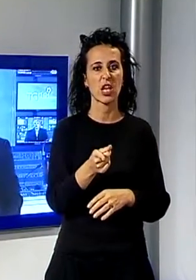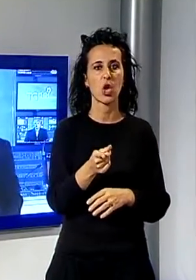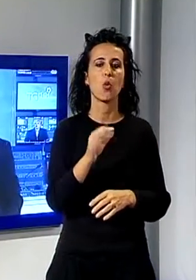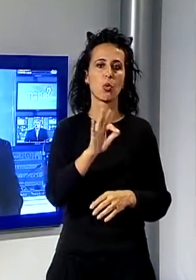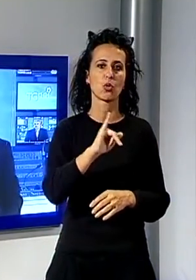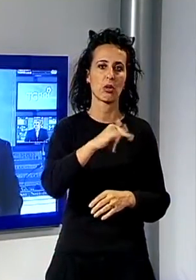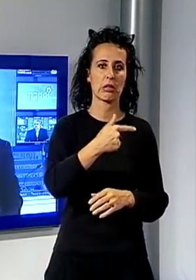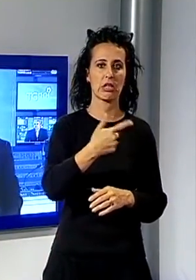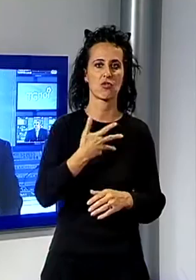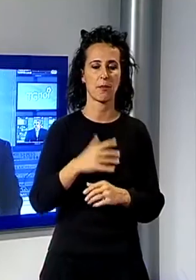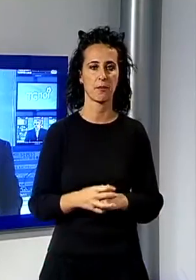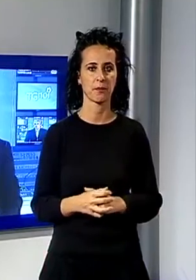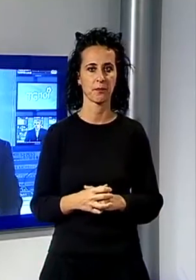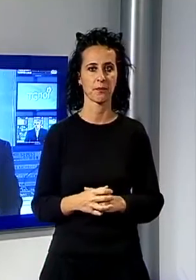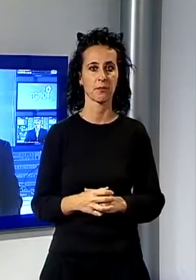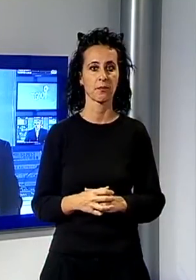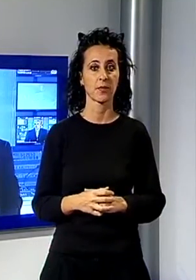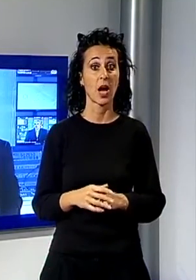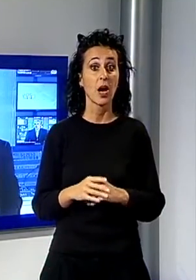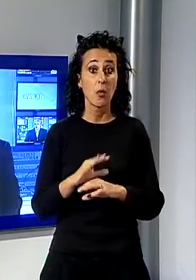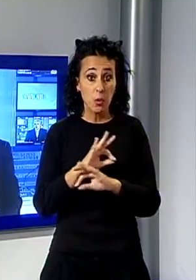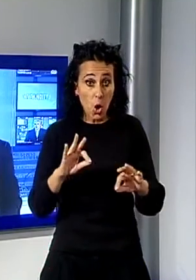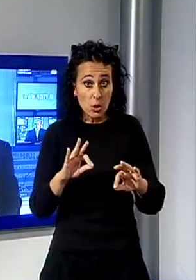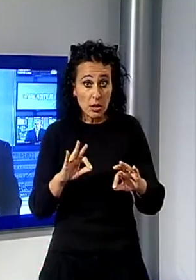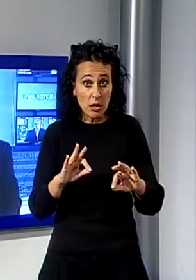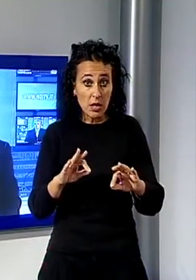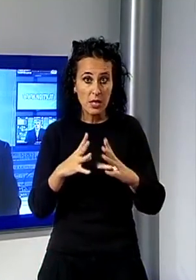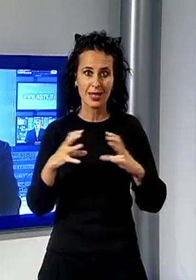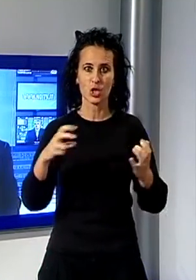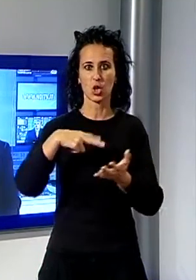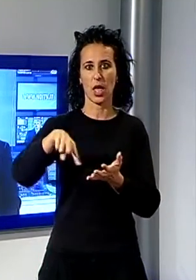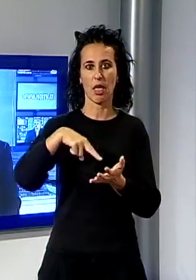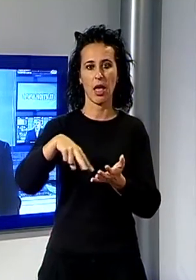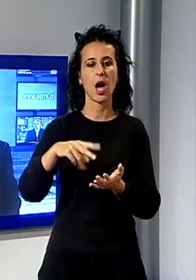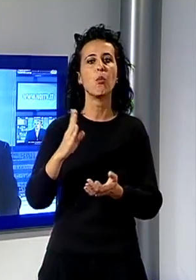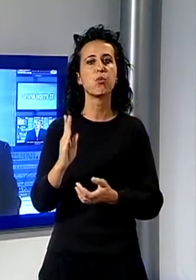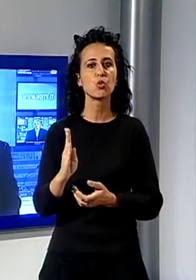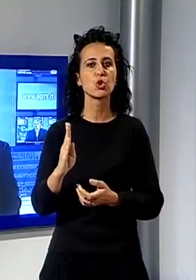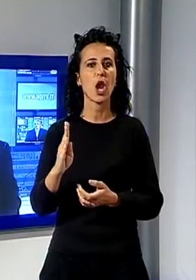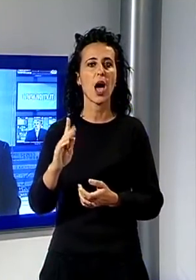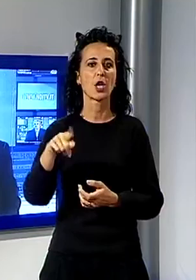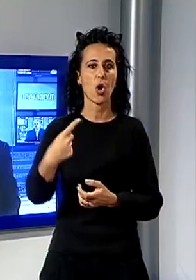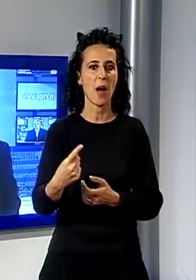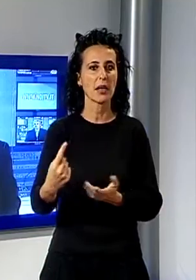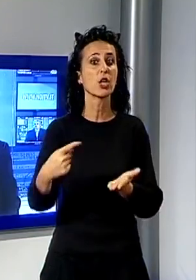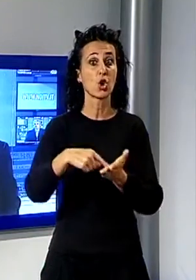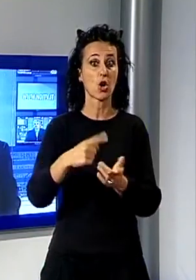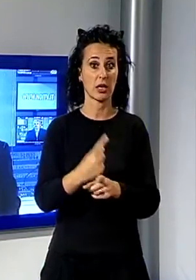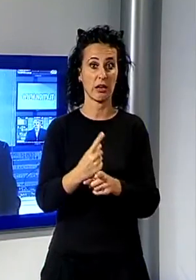Preparatevi, ritorna Bussola domani. Lo ha annunciato il sindaco di Camaiore del Dotto durante la trasmissione diretta a sindaco.